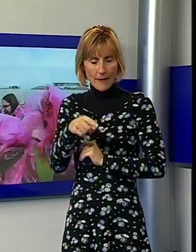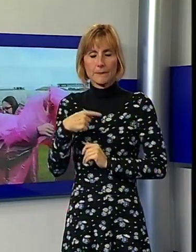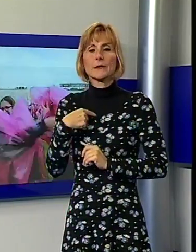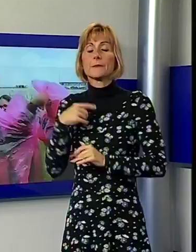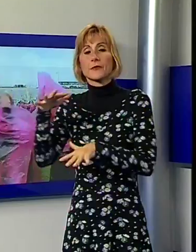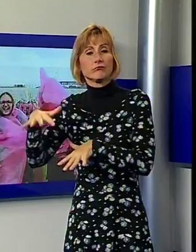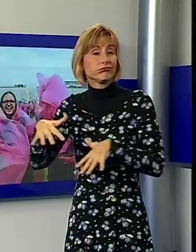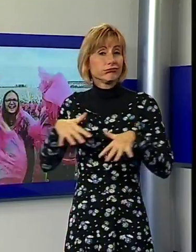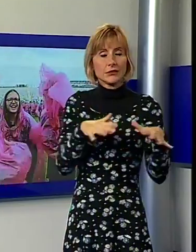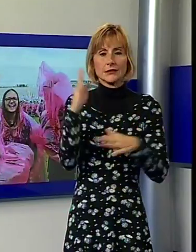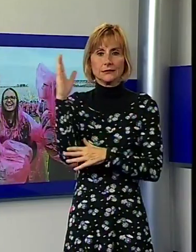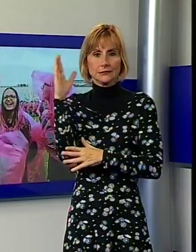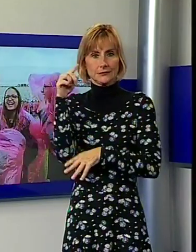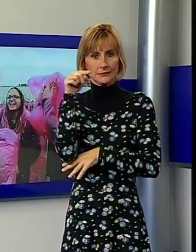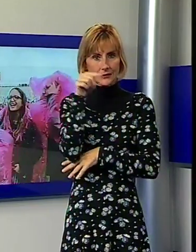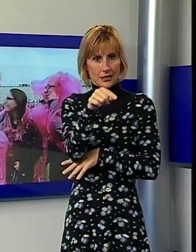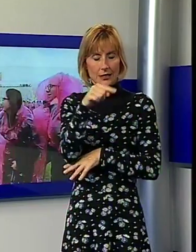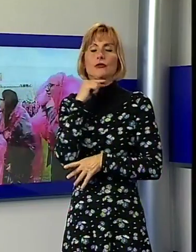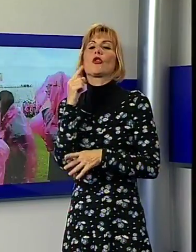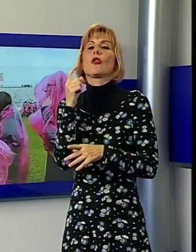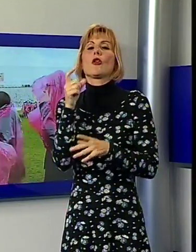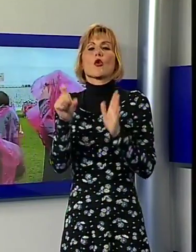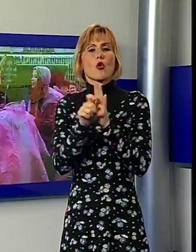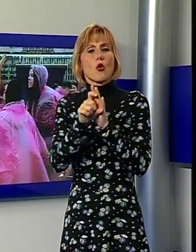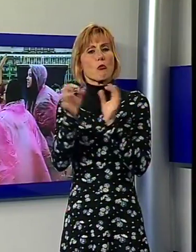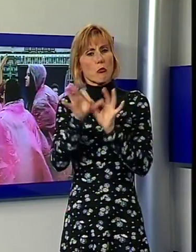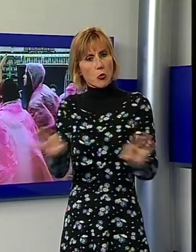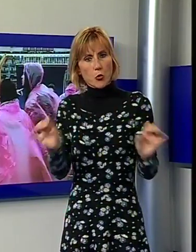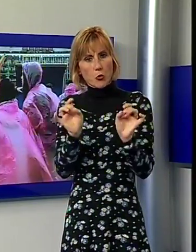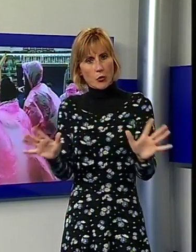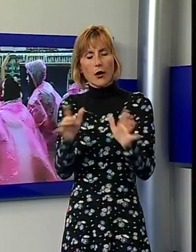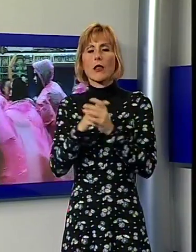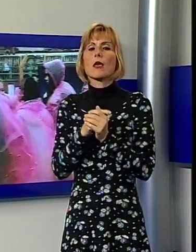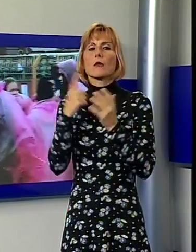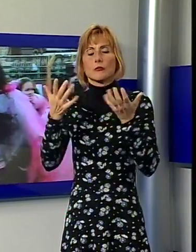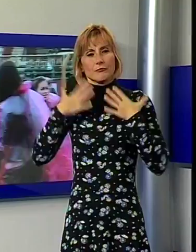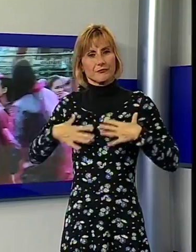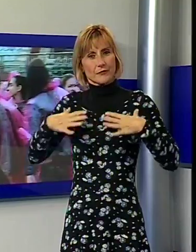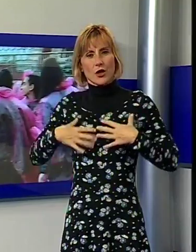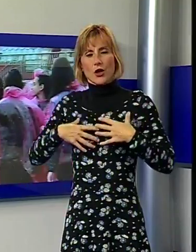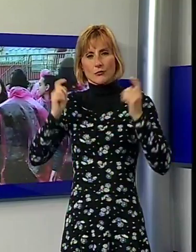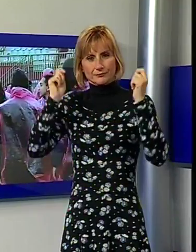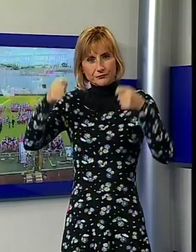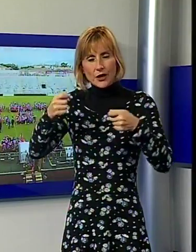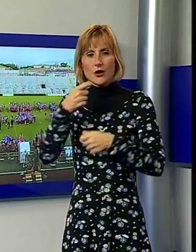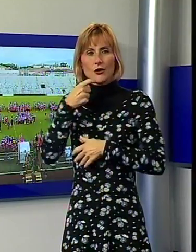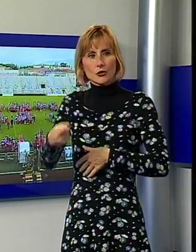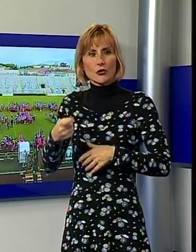stadio Portelisa, messo a disposizione dal comune per l'occasione, e indossando un poncio rosso hanno formato la scritta Rompi il